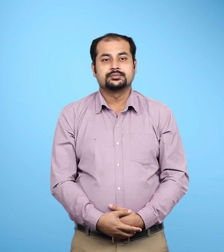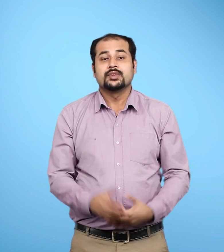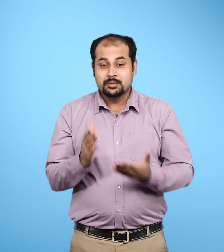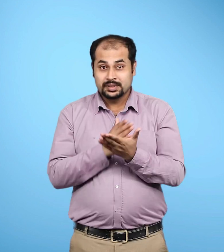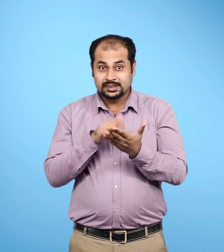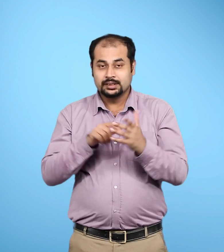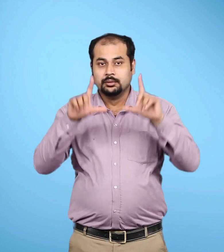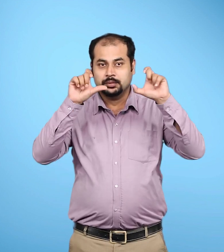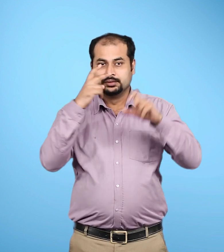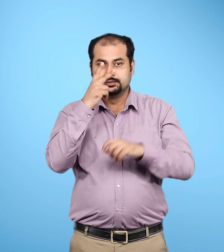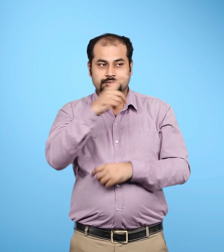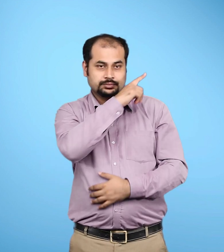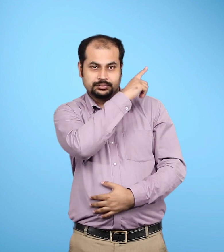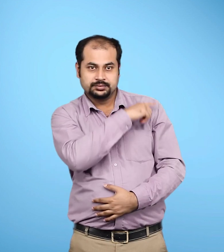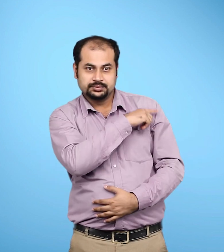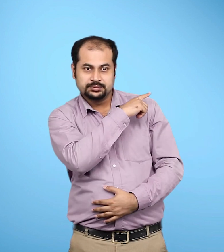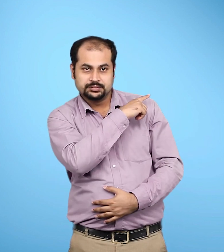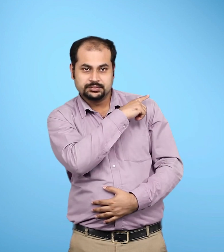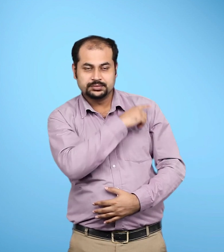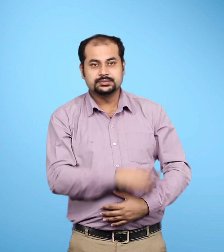इस प्रिष्ठ पर एक चित्र दिया गया है